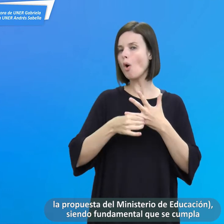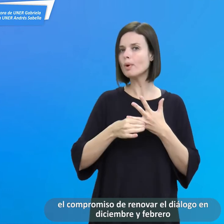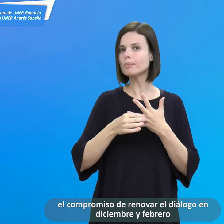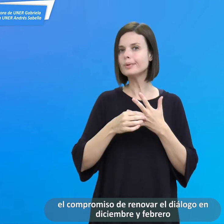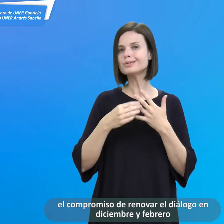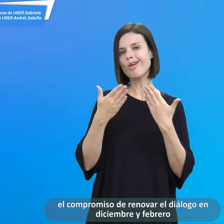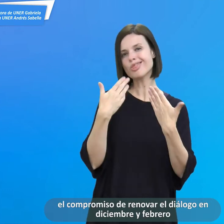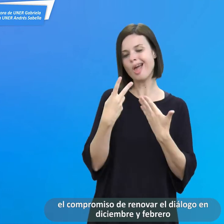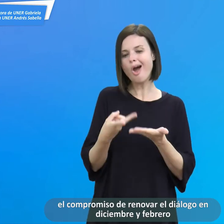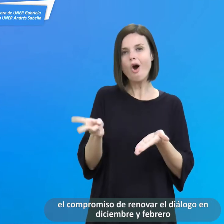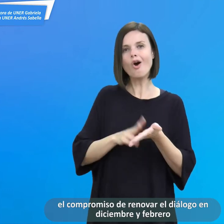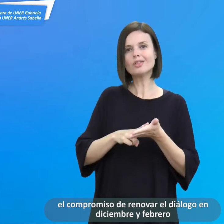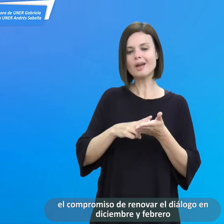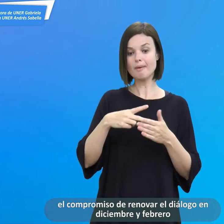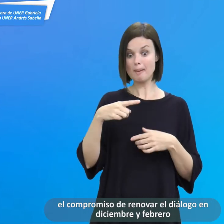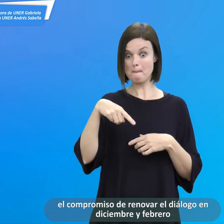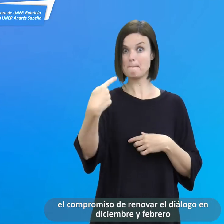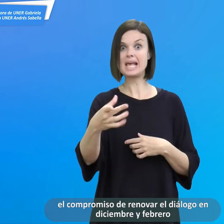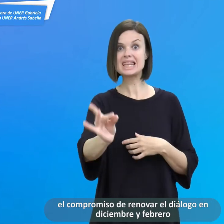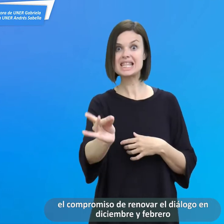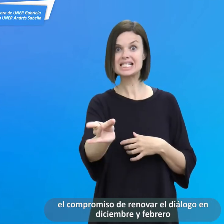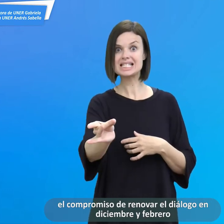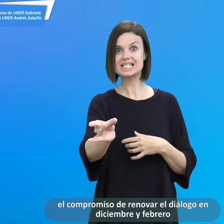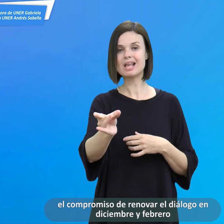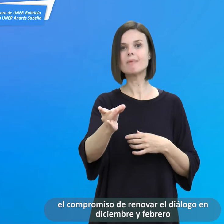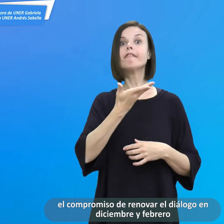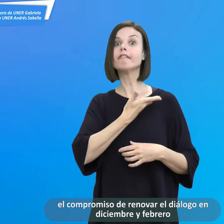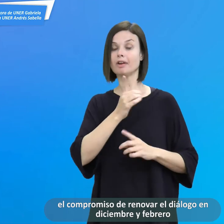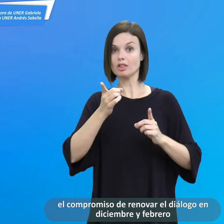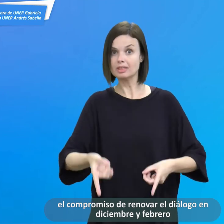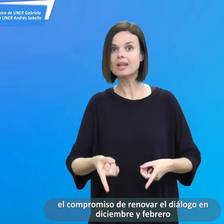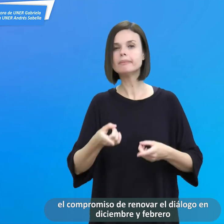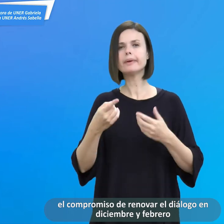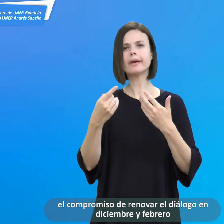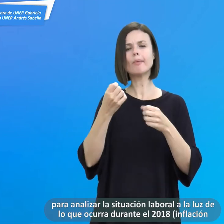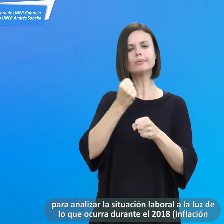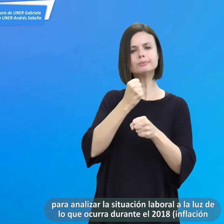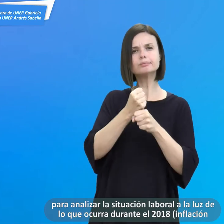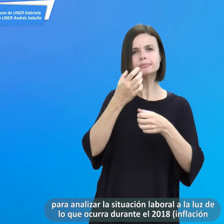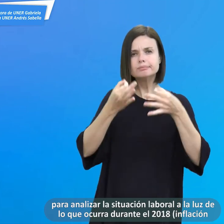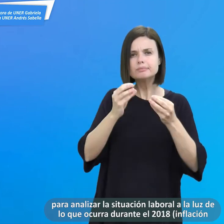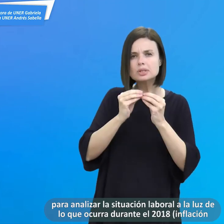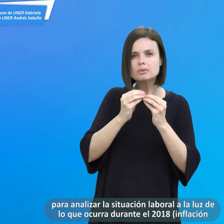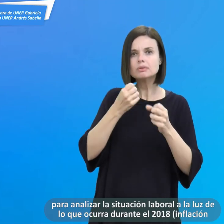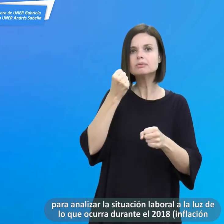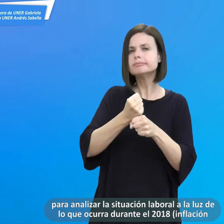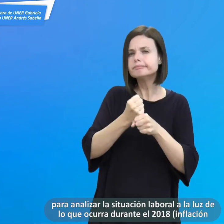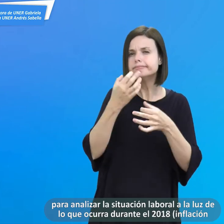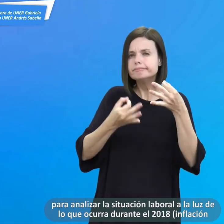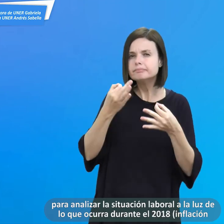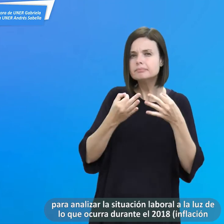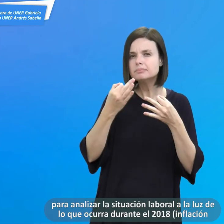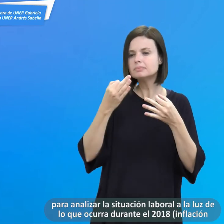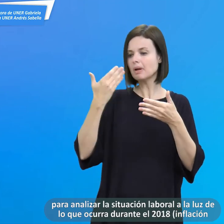fundamental que se cumpla el compromiso de renovar el diálogo en diciembre y febrero para analizar la situación